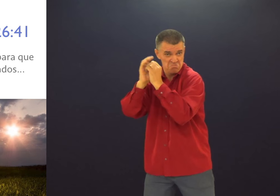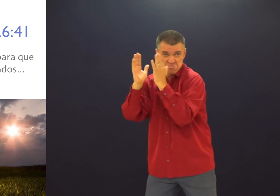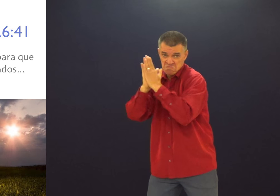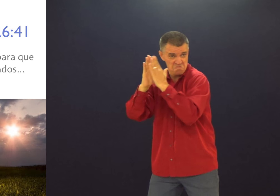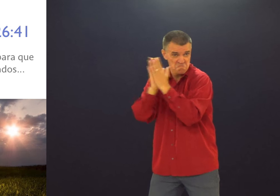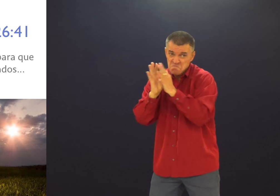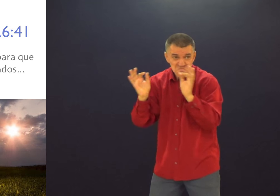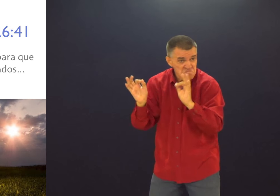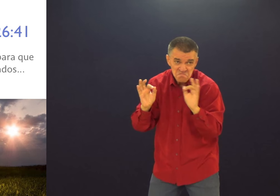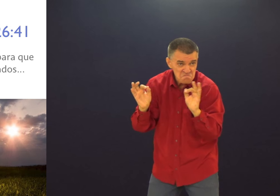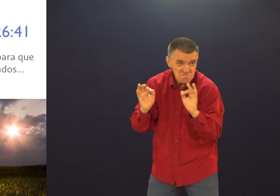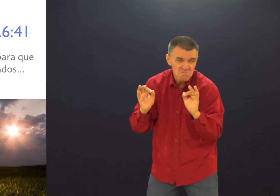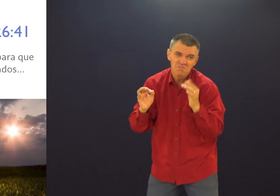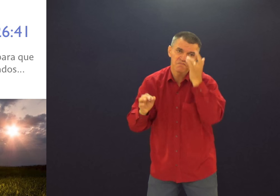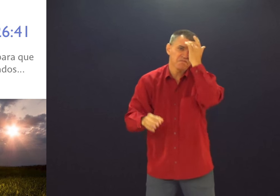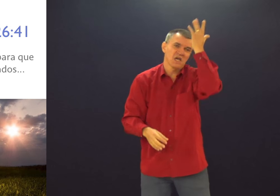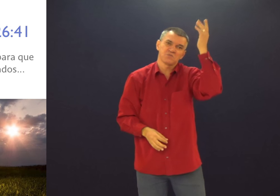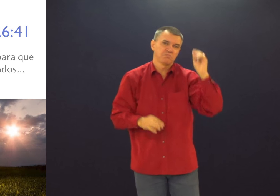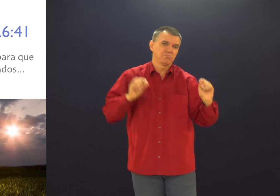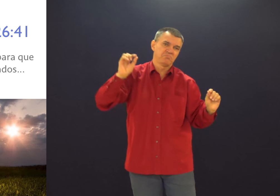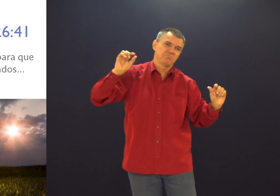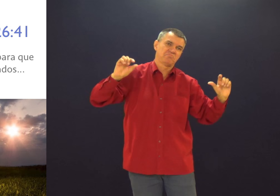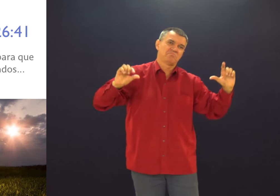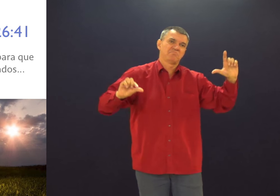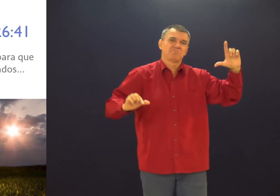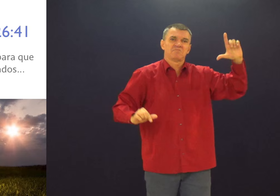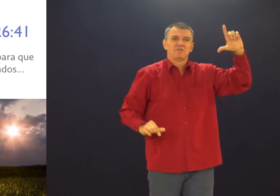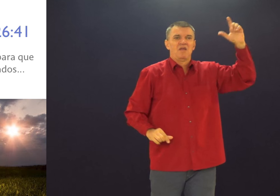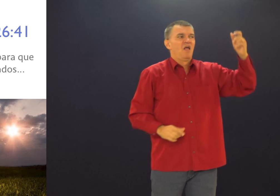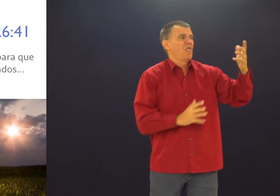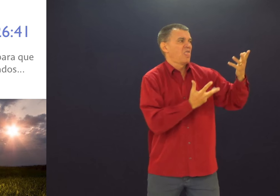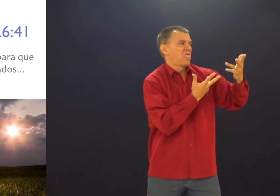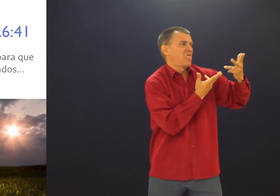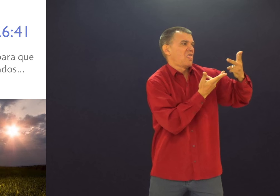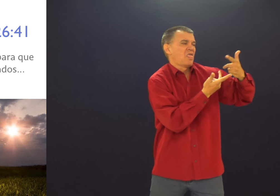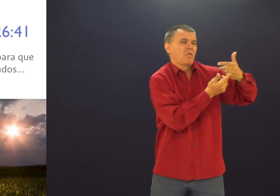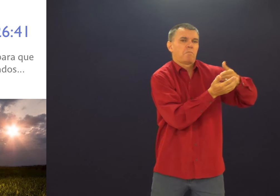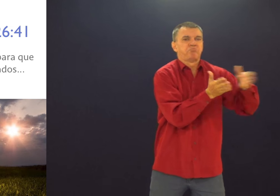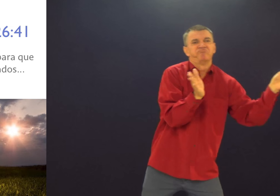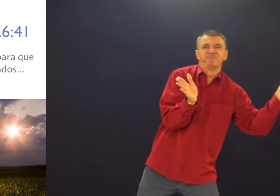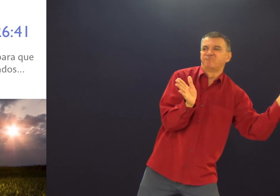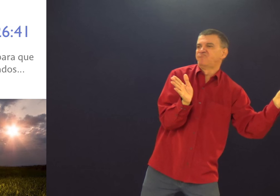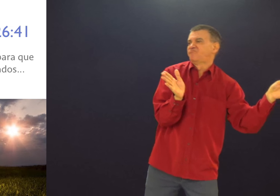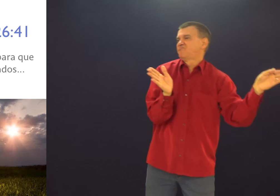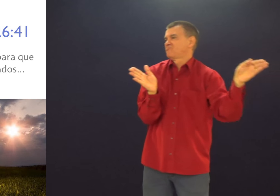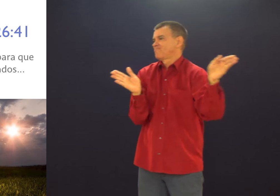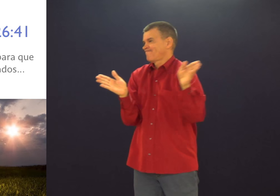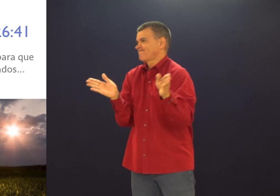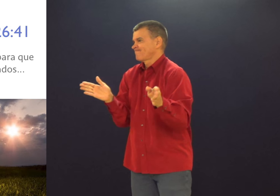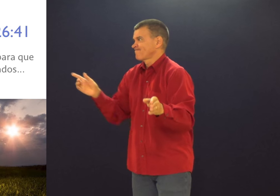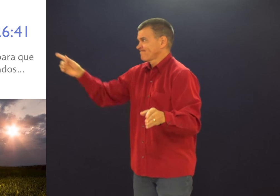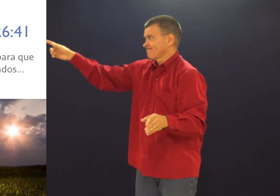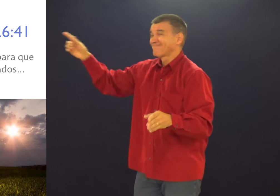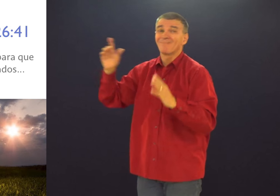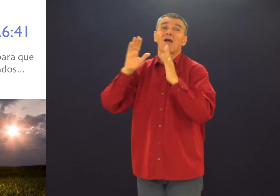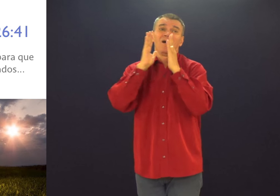verdade? Mas, se você não ora e não faz nada disso, é muito fácil as coisas ficarem desiguais. É muito fácil você sair do caminho.